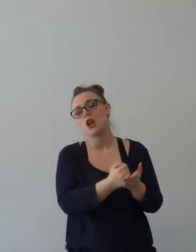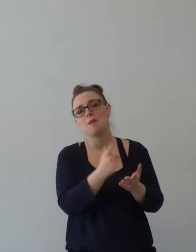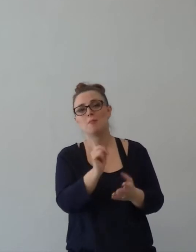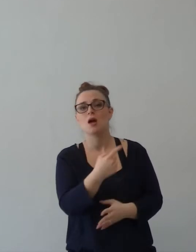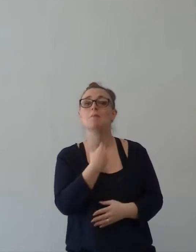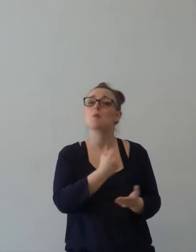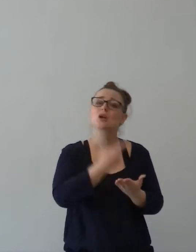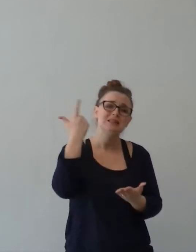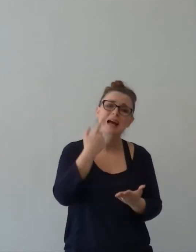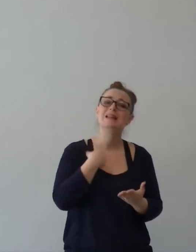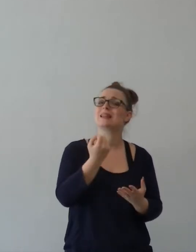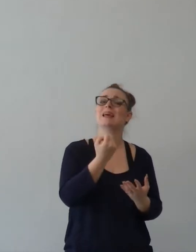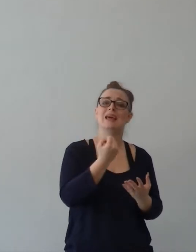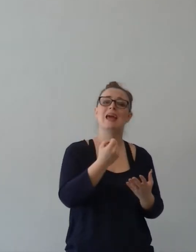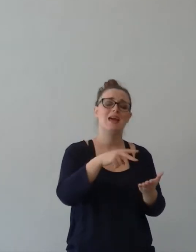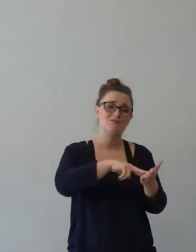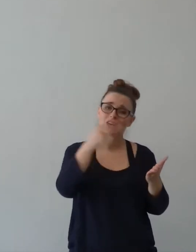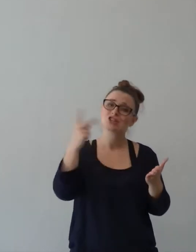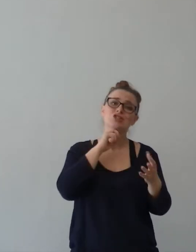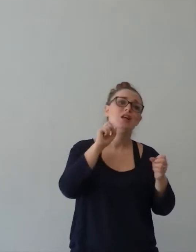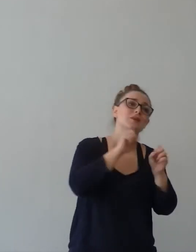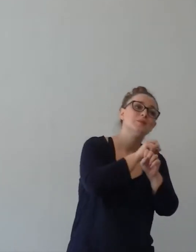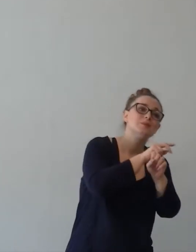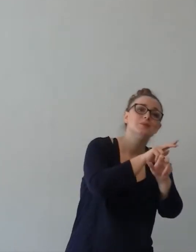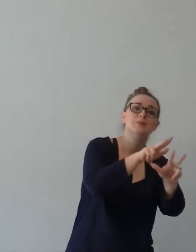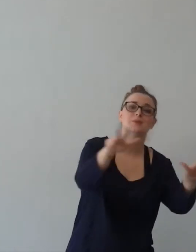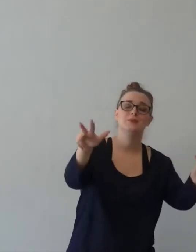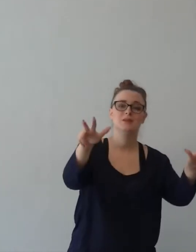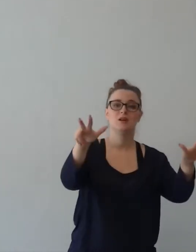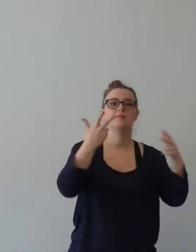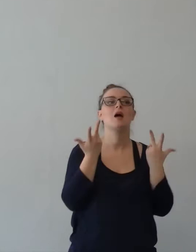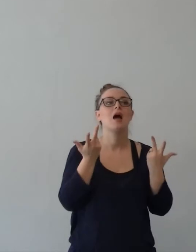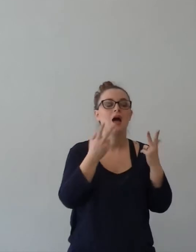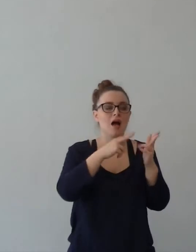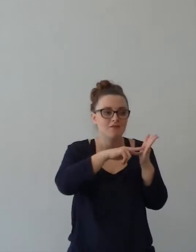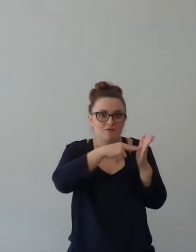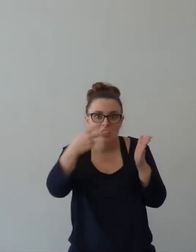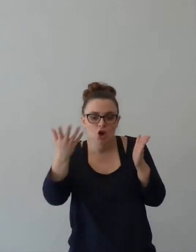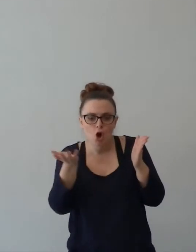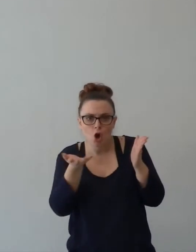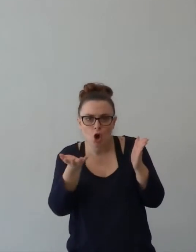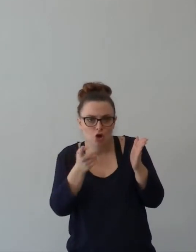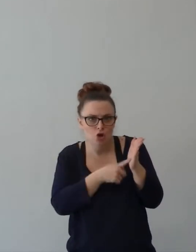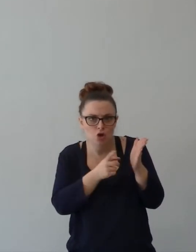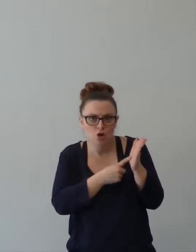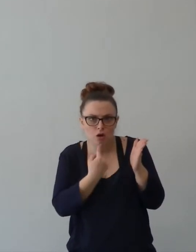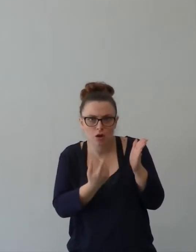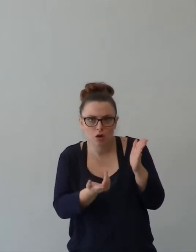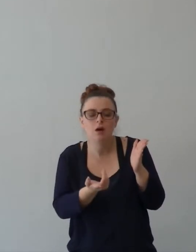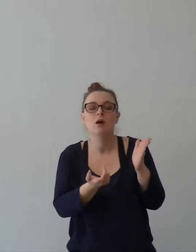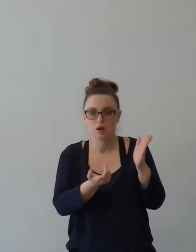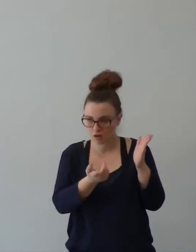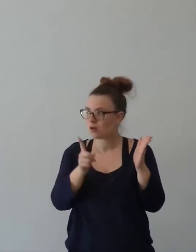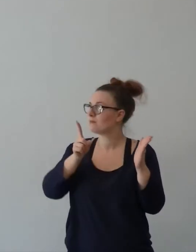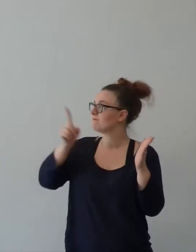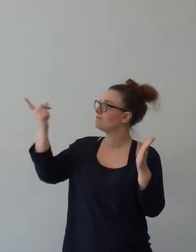Significa annunciare il Vangelo. Che cos'è il Vangelo? Il Vangelo è che Cristo è venuto per morire per i